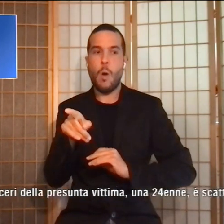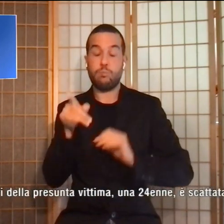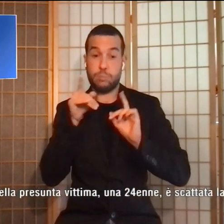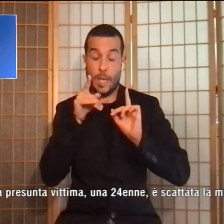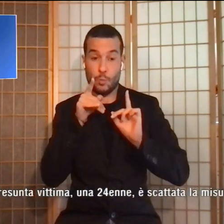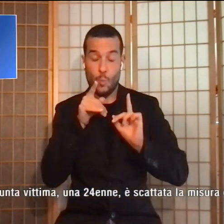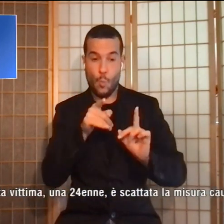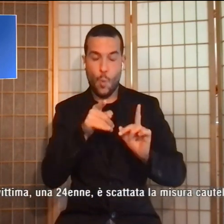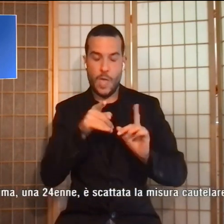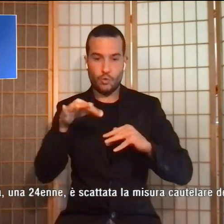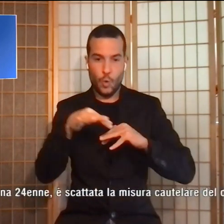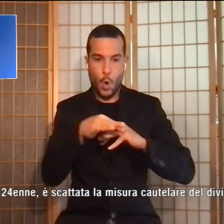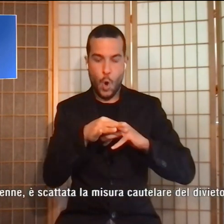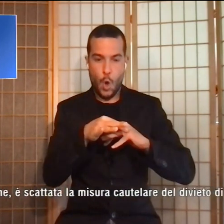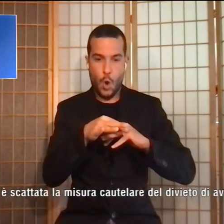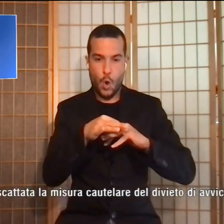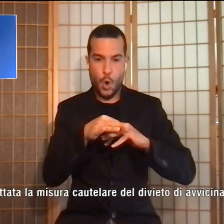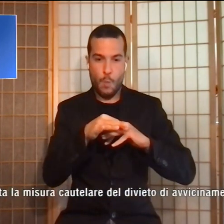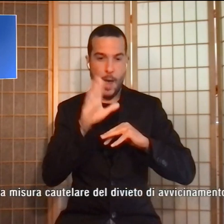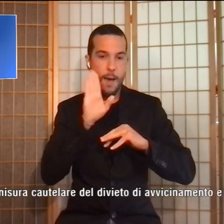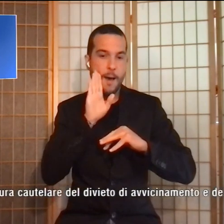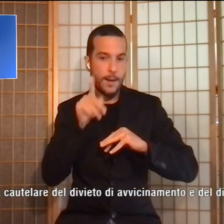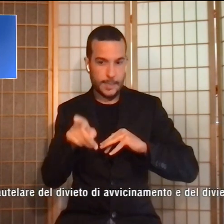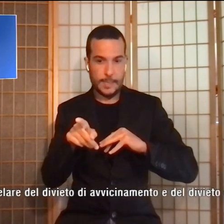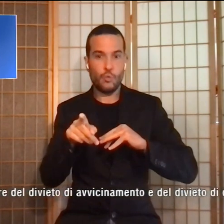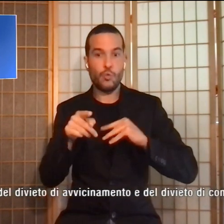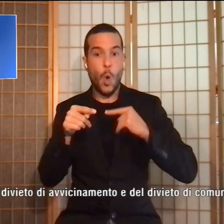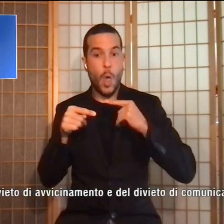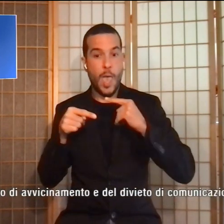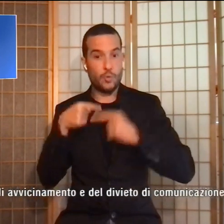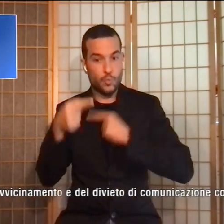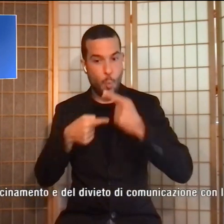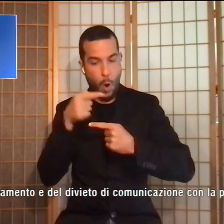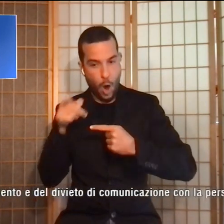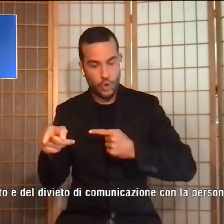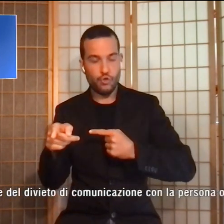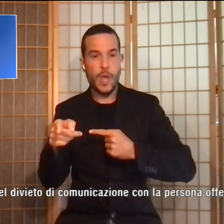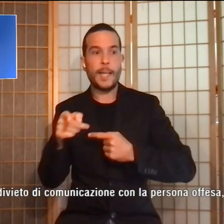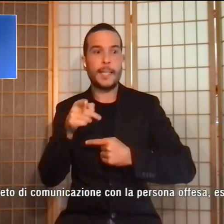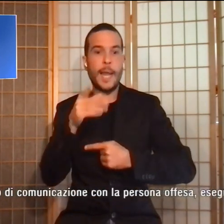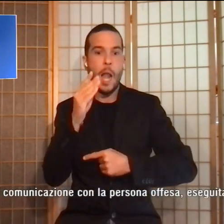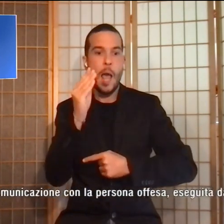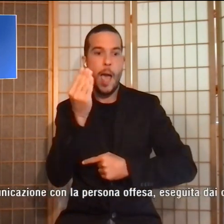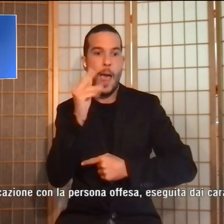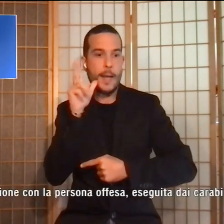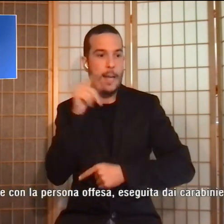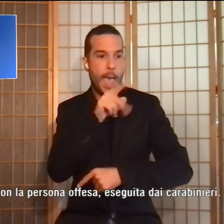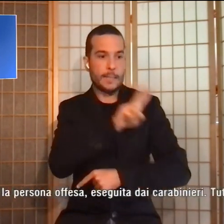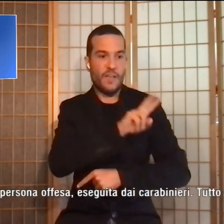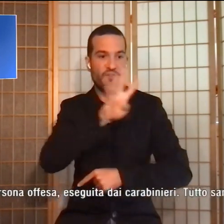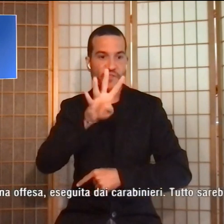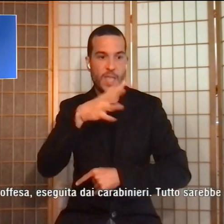sposo e dei suoceri della presunta vittima una 24enne è scattata la misura cautelare